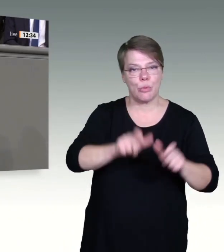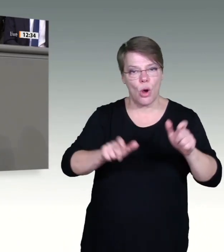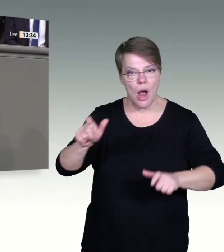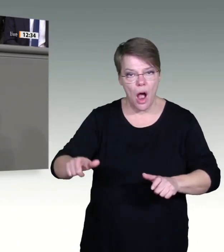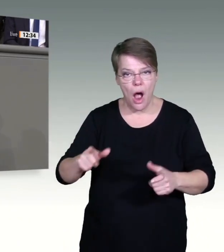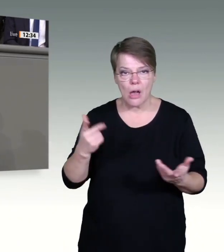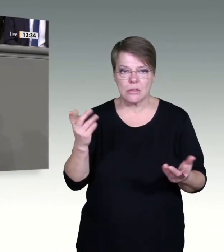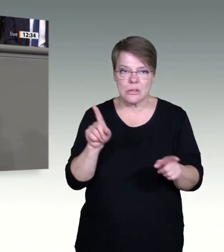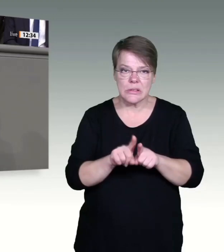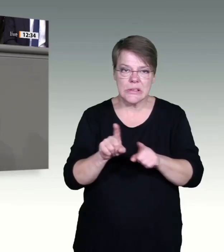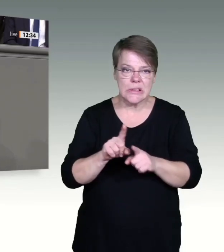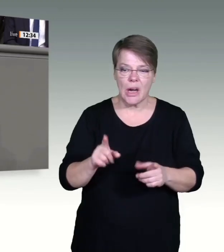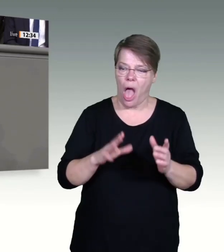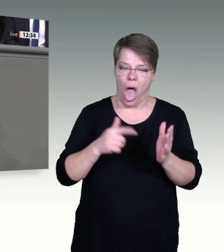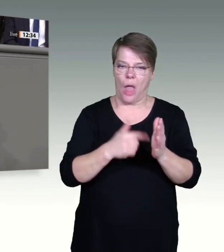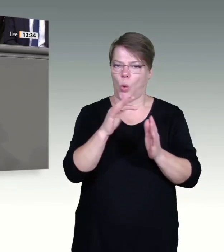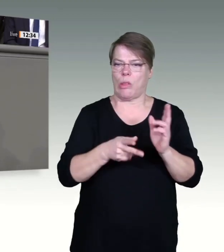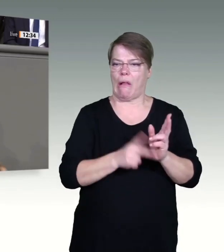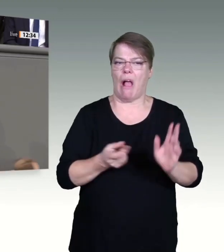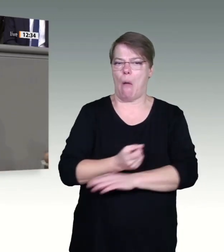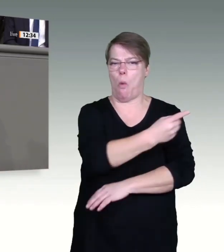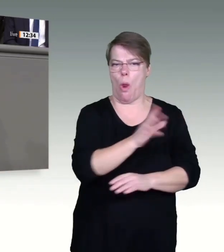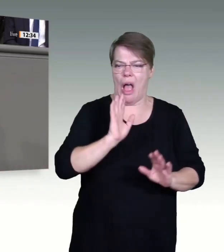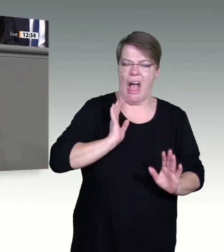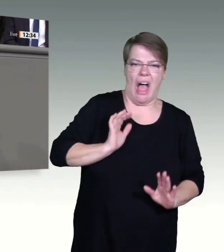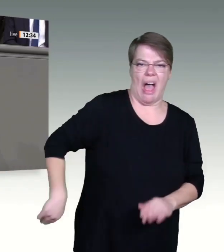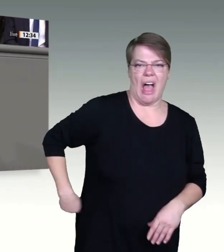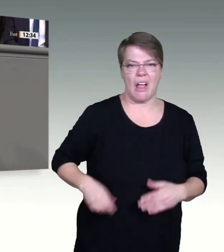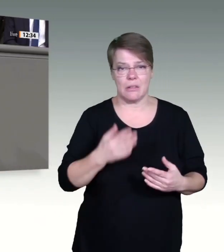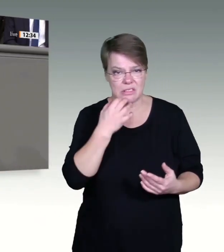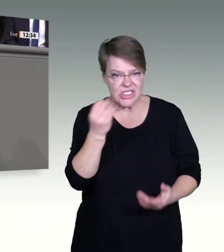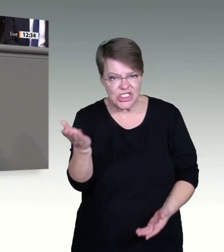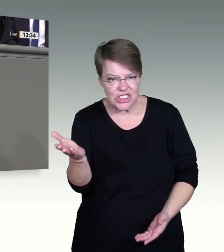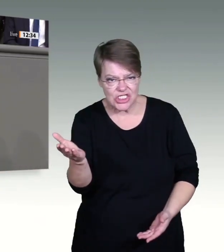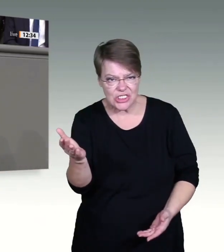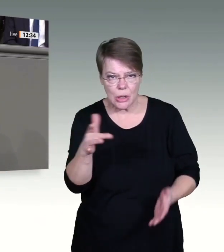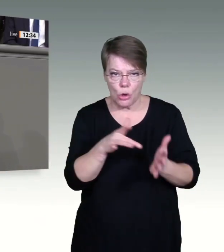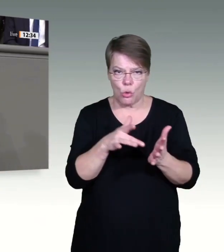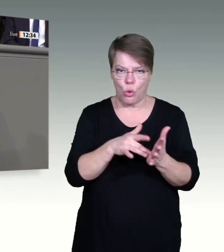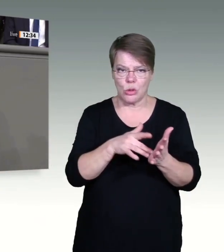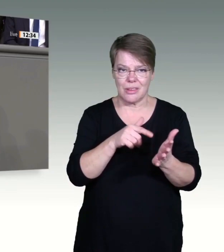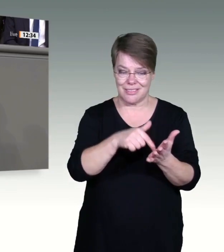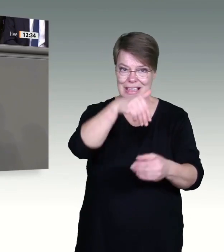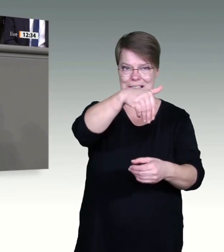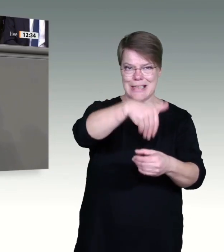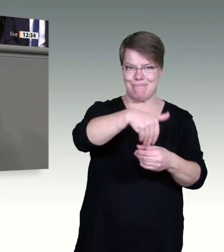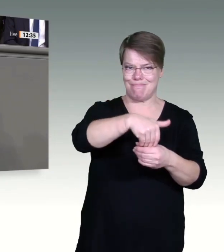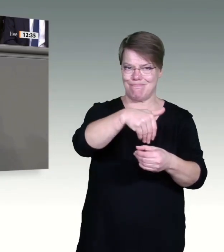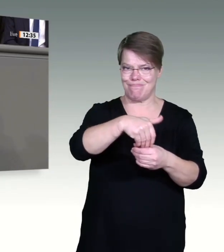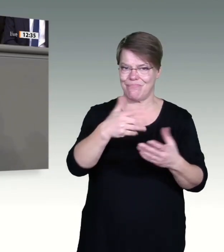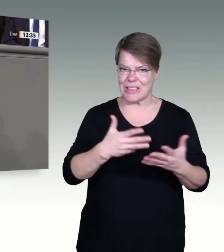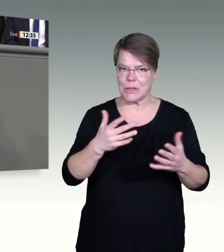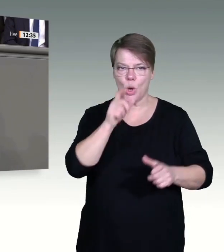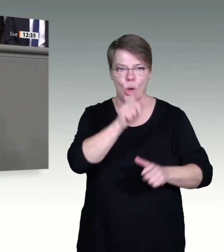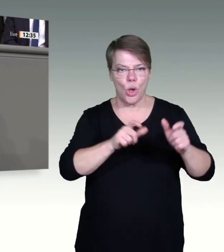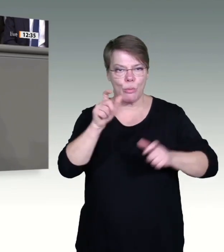den Bürgern vor der Wahl etwas ganz anderes versprochen. Sie, Scholz, und vor allem Sie, die Damen und Herren von der FDP, noch Anfang